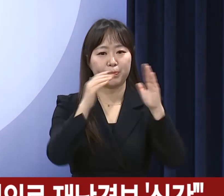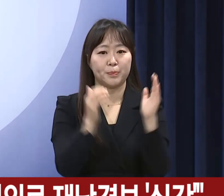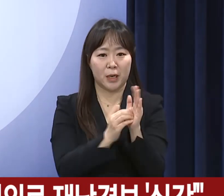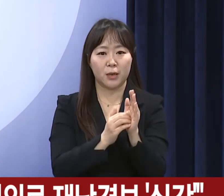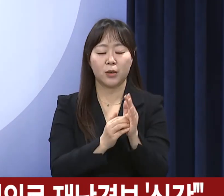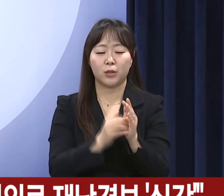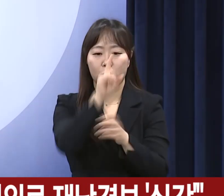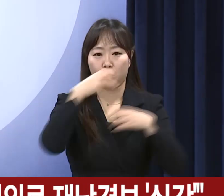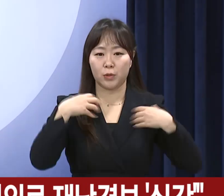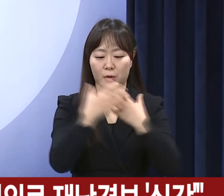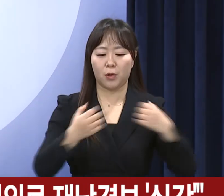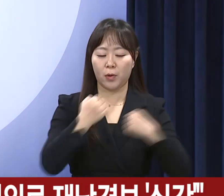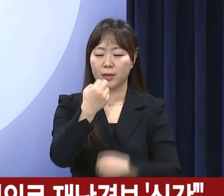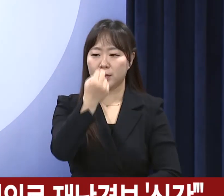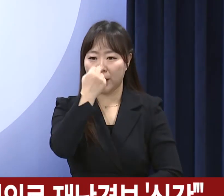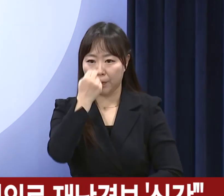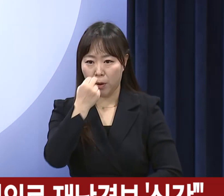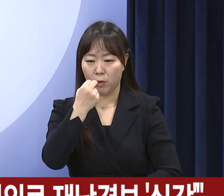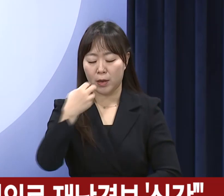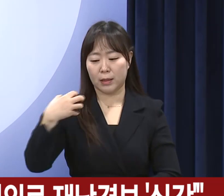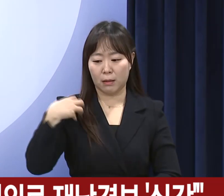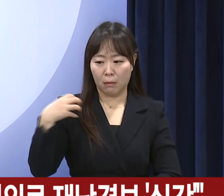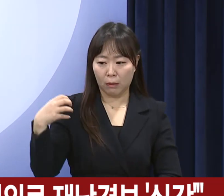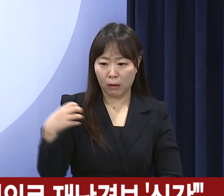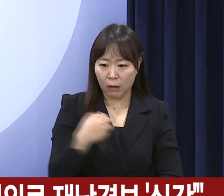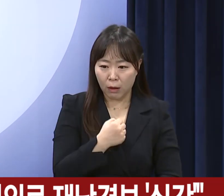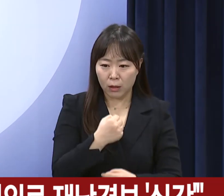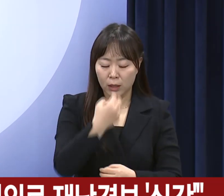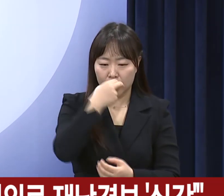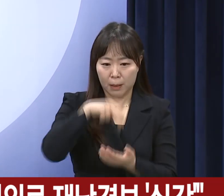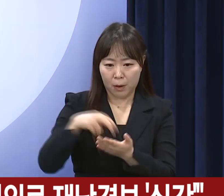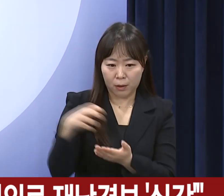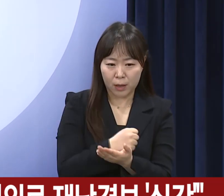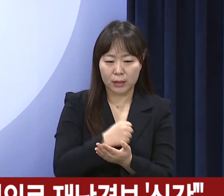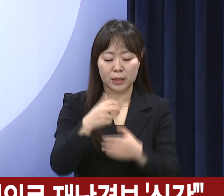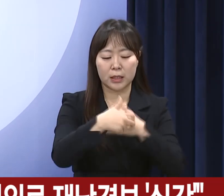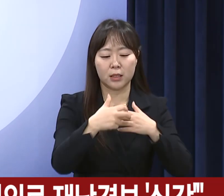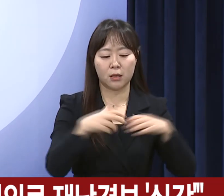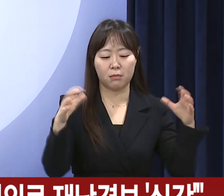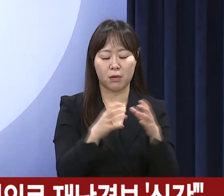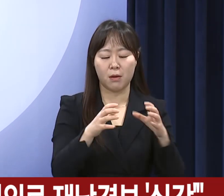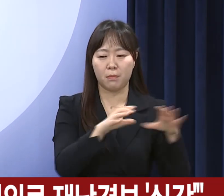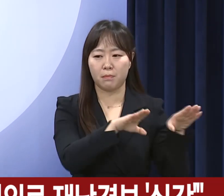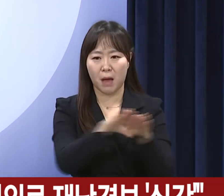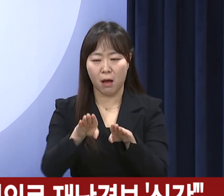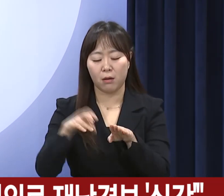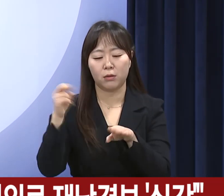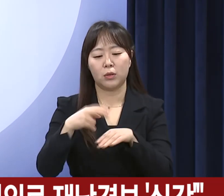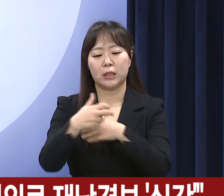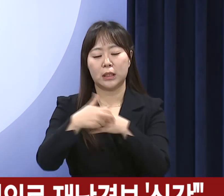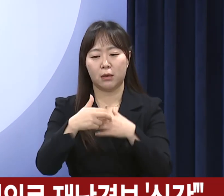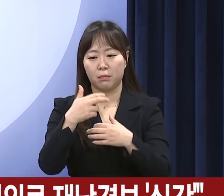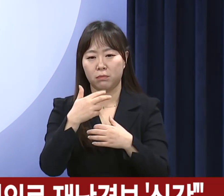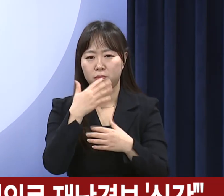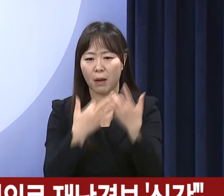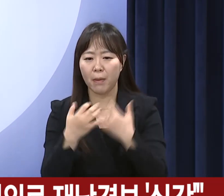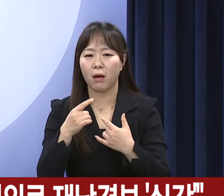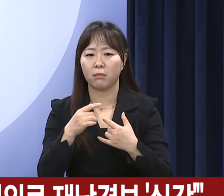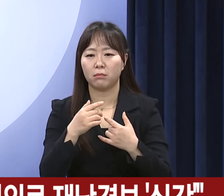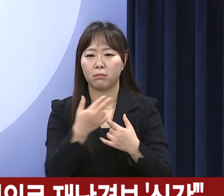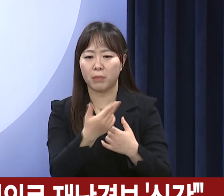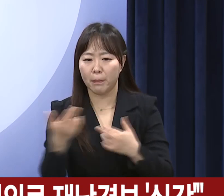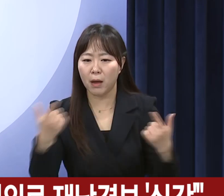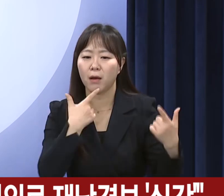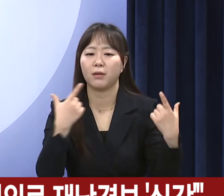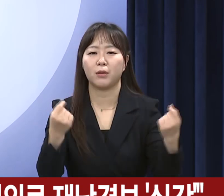정부는 국민의 건강과 생명을 담보로 한 의사들의 집단행동과 의료공백 위기에 대해